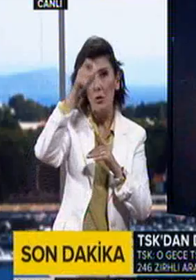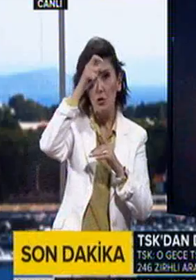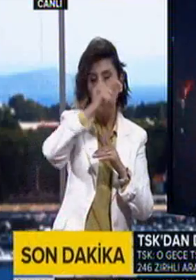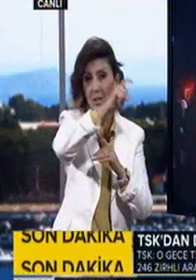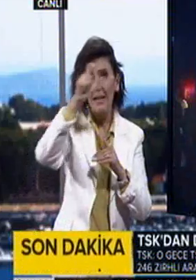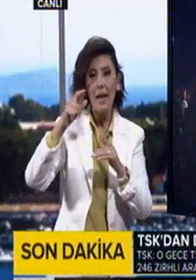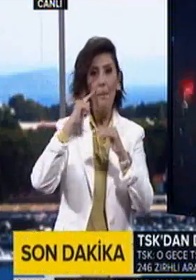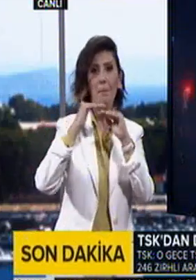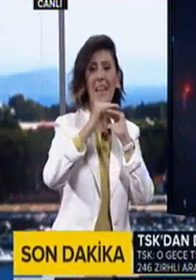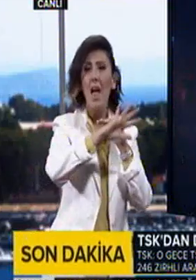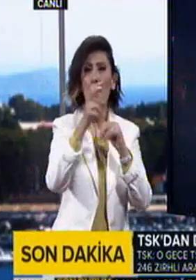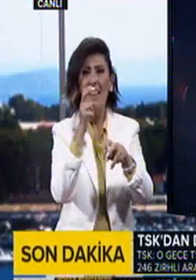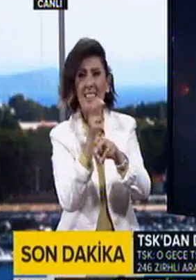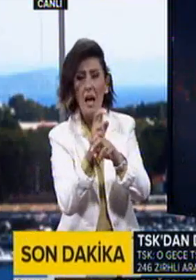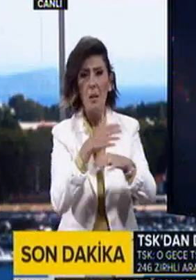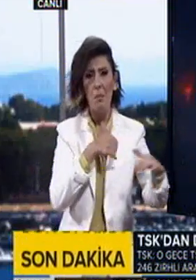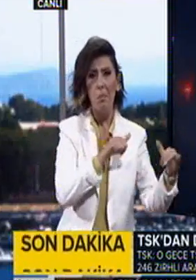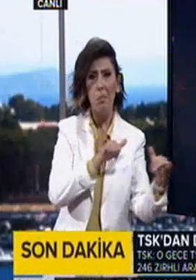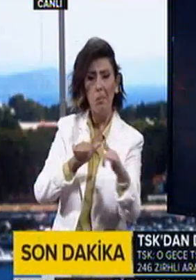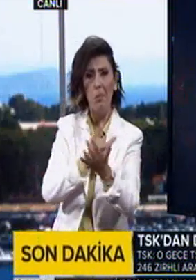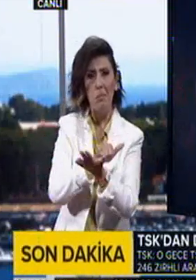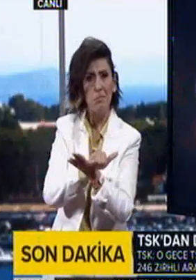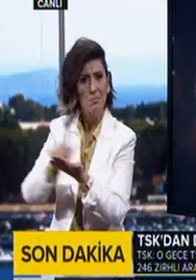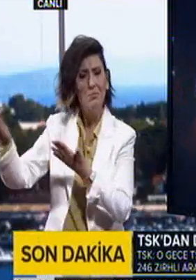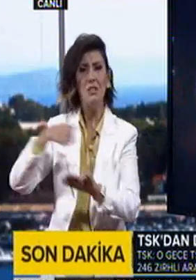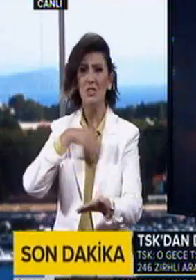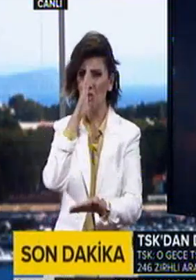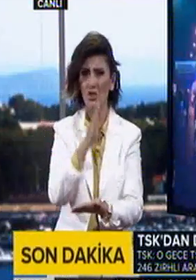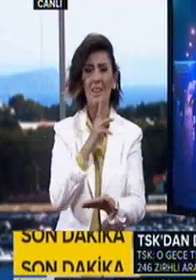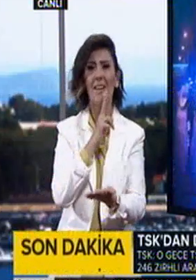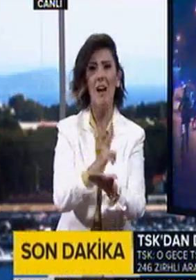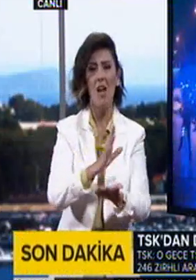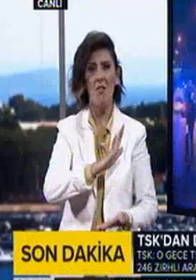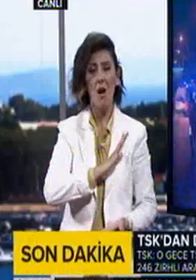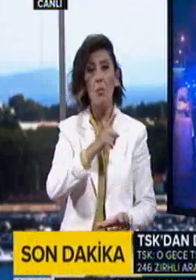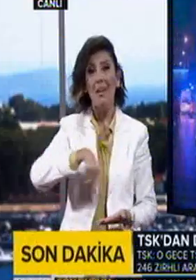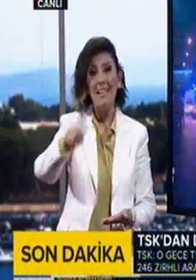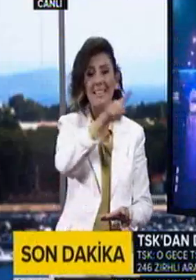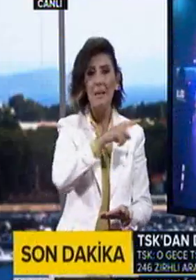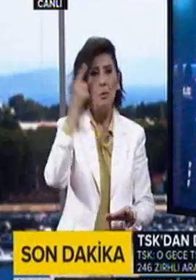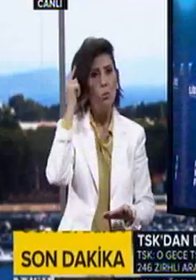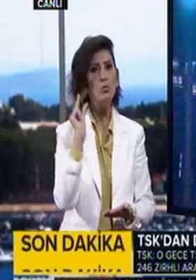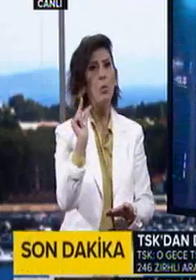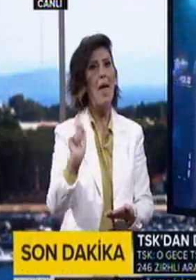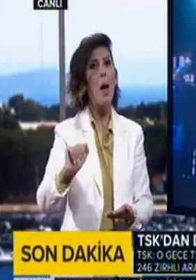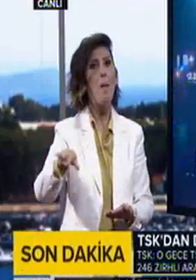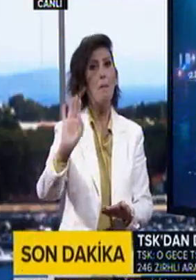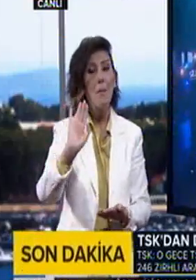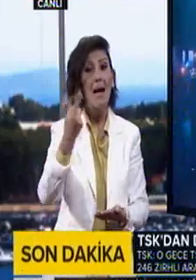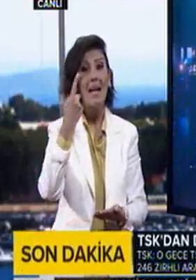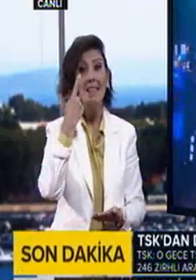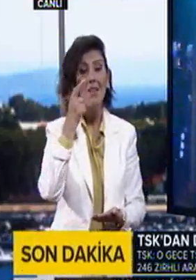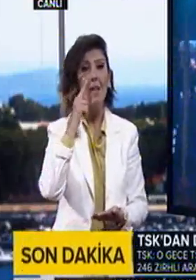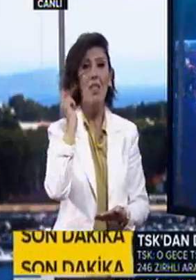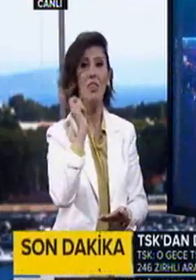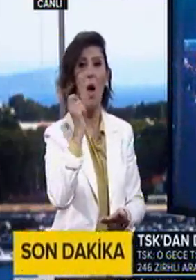milletimize yönelilecek her türlü tehdidi bertaraf edecek güce ve kararlılığına sahiptir. Bundan kimsenin zerre kadar şüphesi olmasın. Devlet